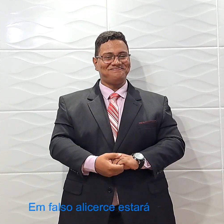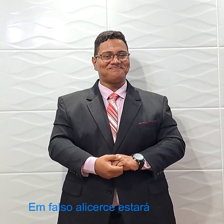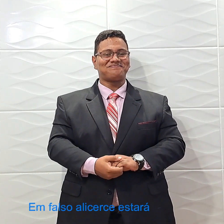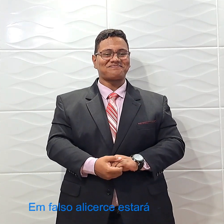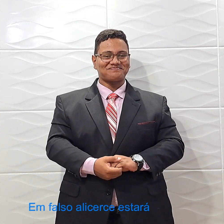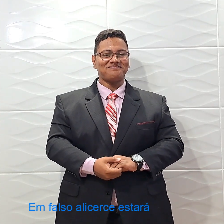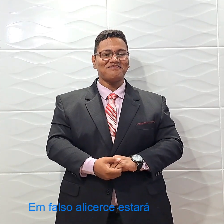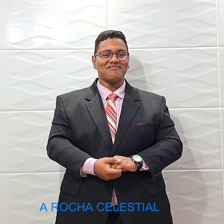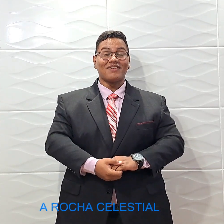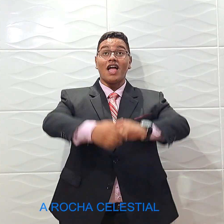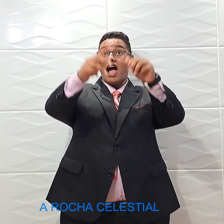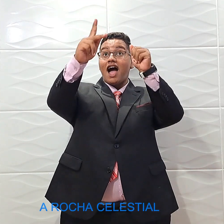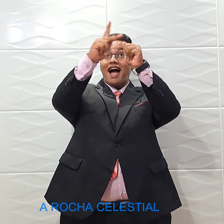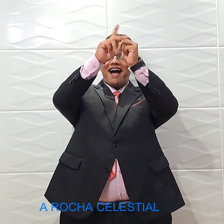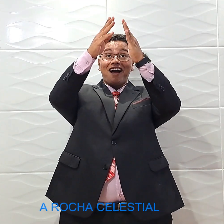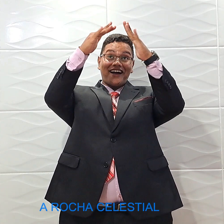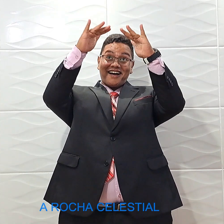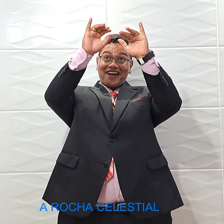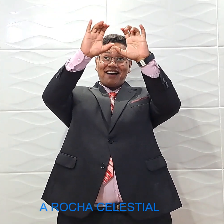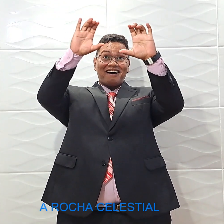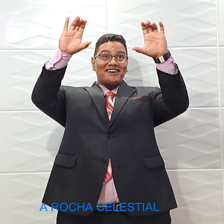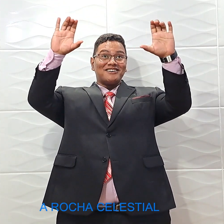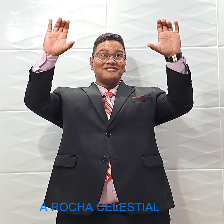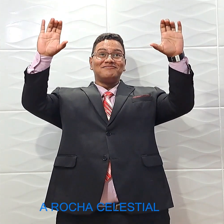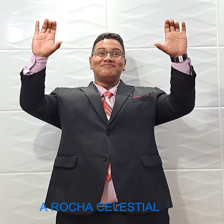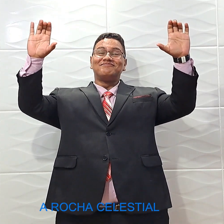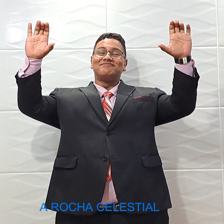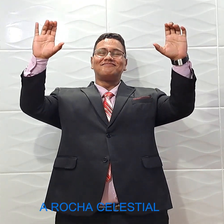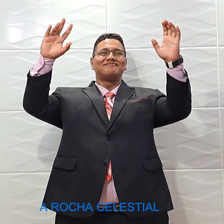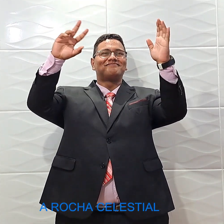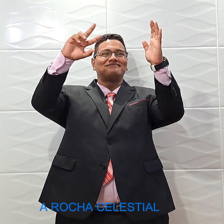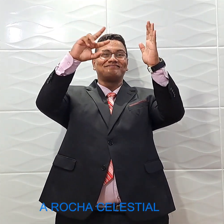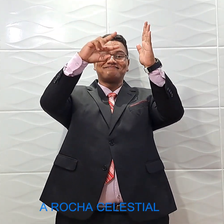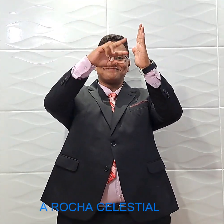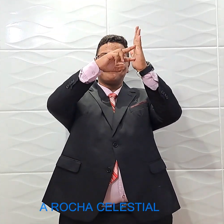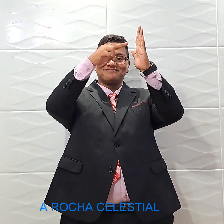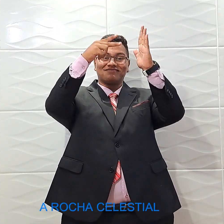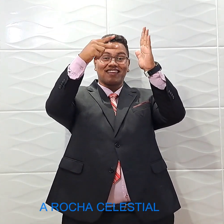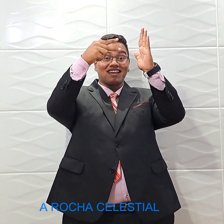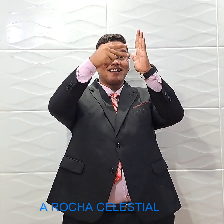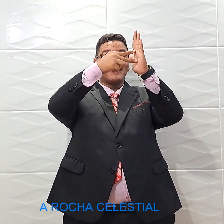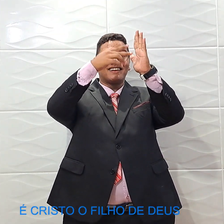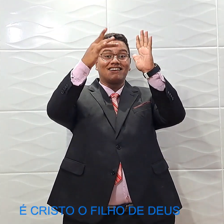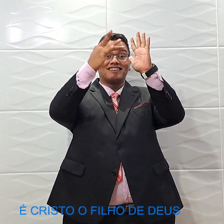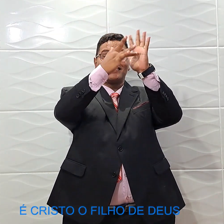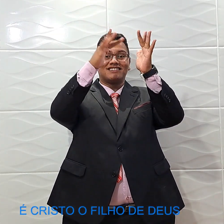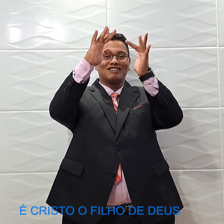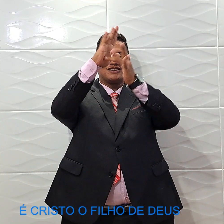A rocha celestial é